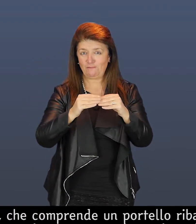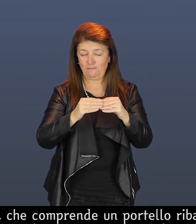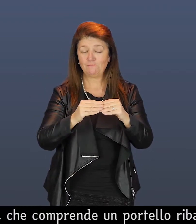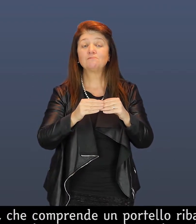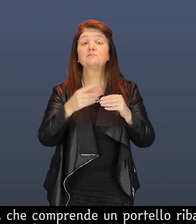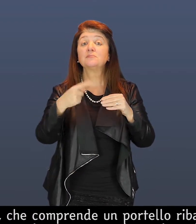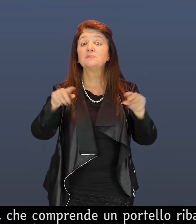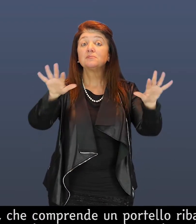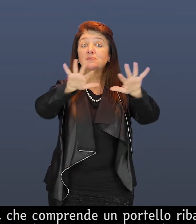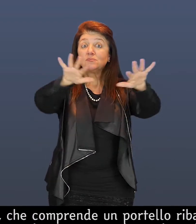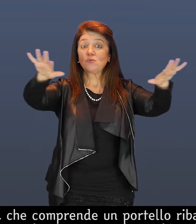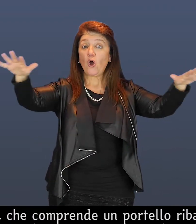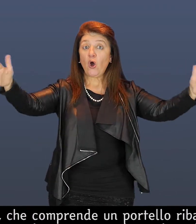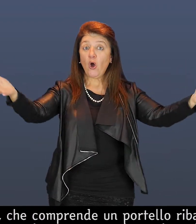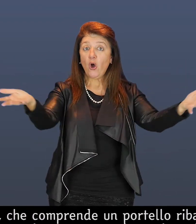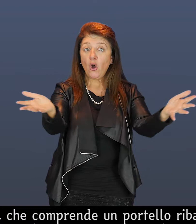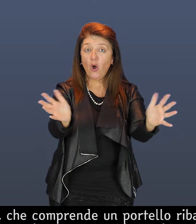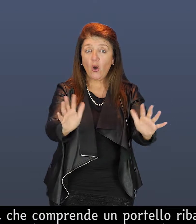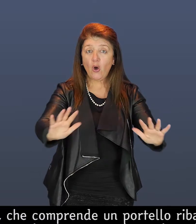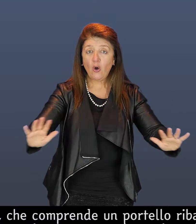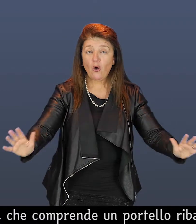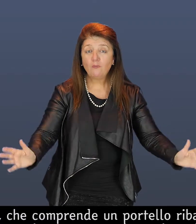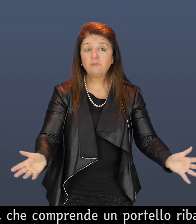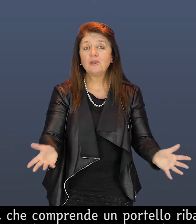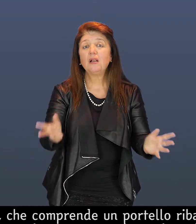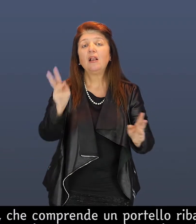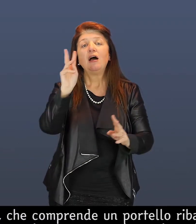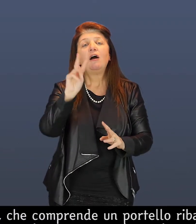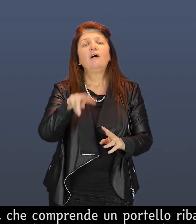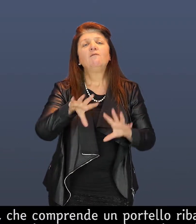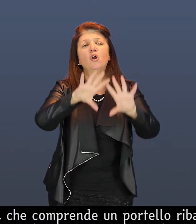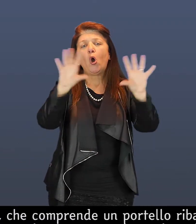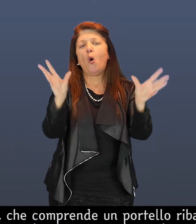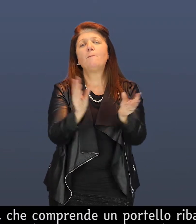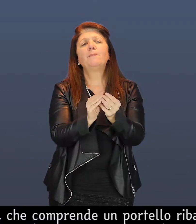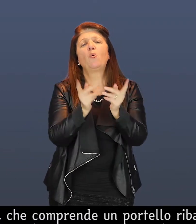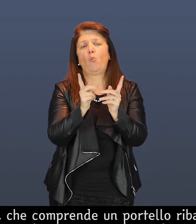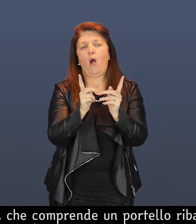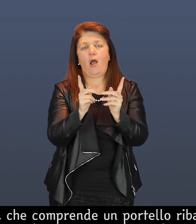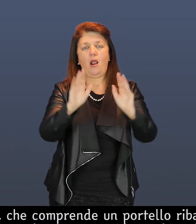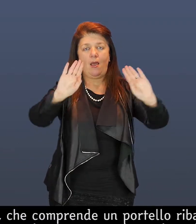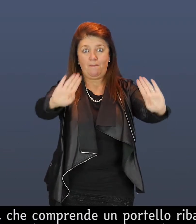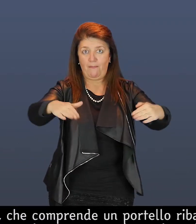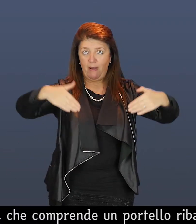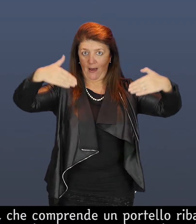Il corpo del mobile, che comprende un portello ribaltabile e cassetti nella parte inferiore